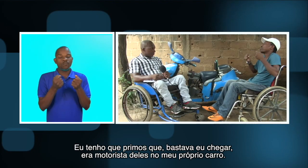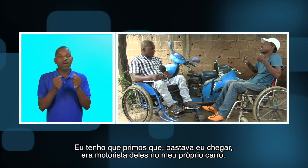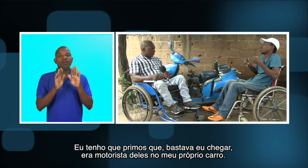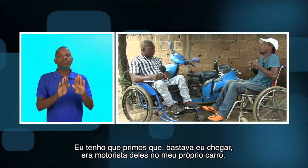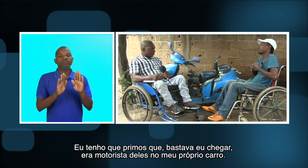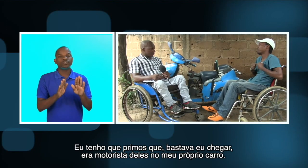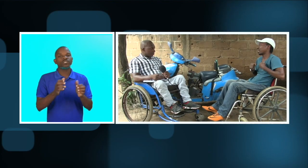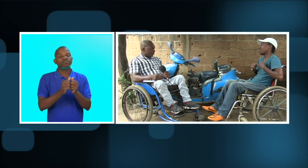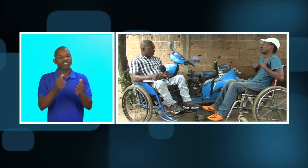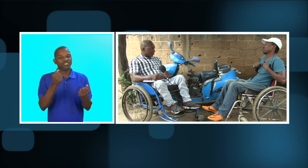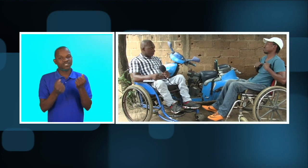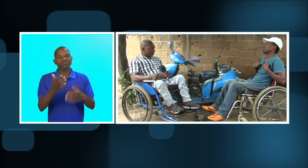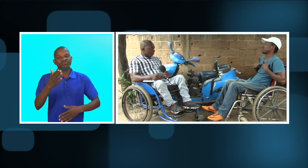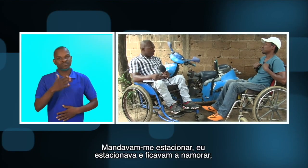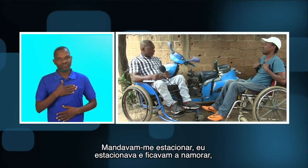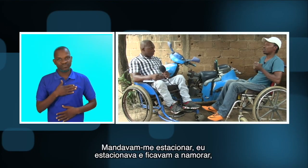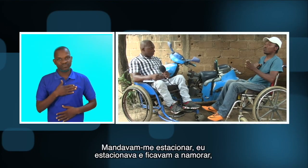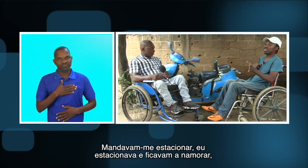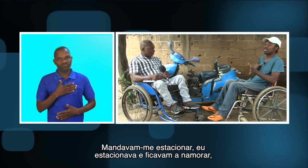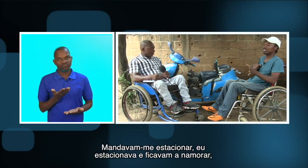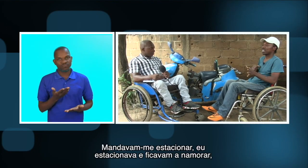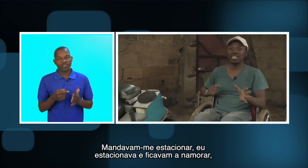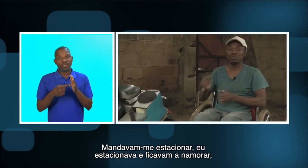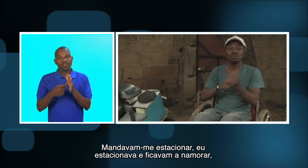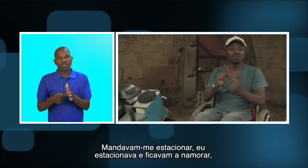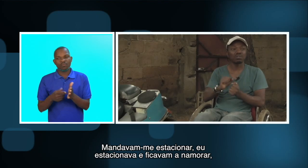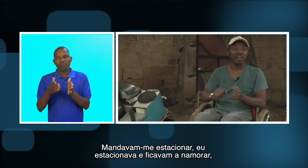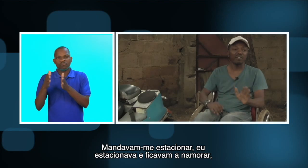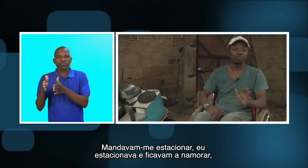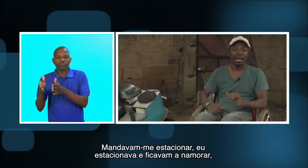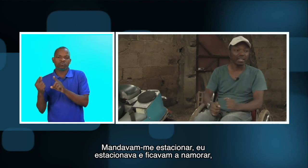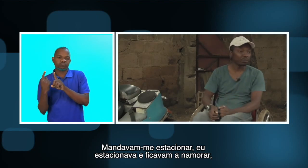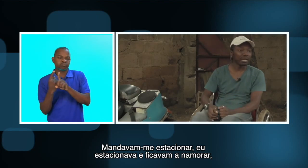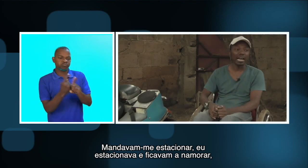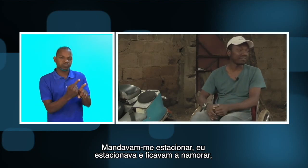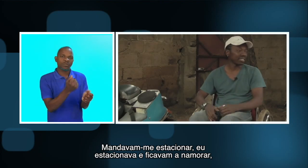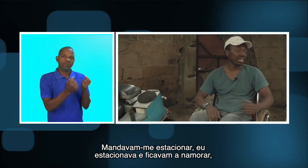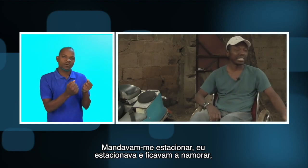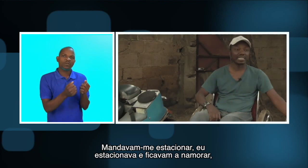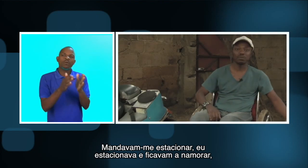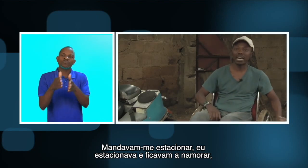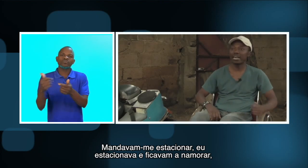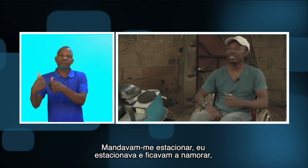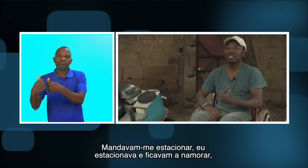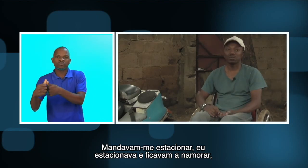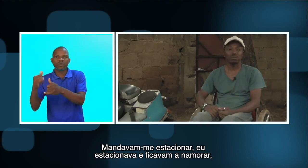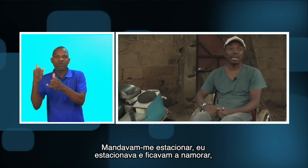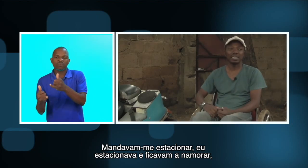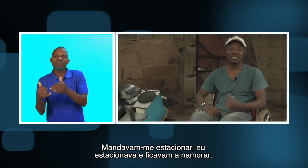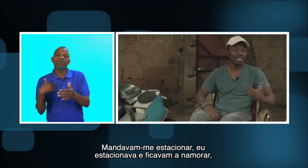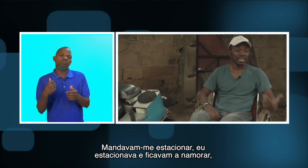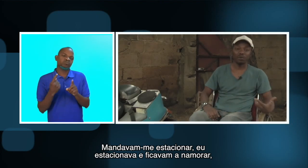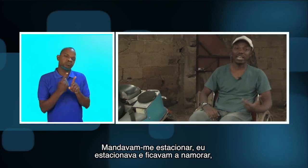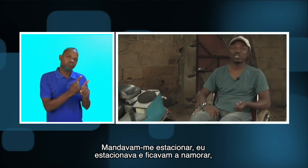era motorista no meu próprio carro olha curva daqui eu curvava para eu parava estava ali a namorar tudo